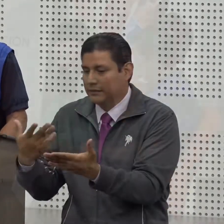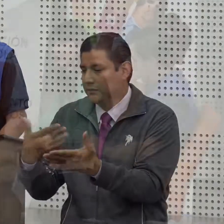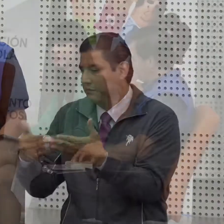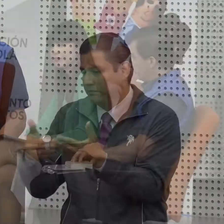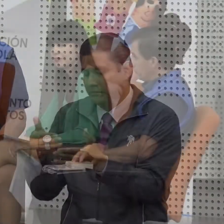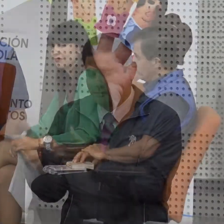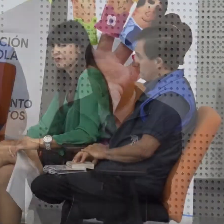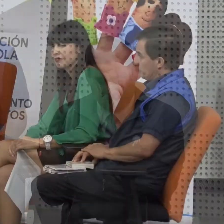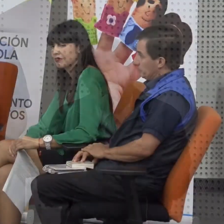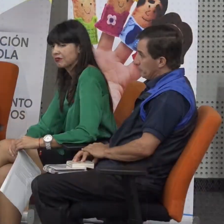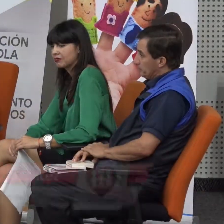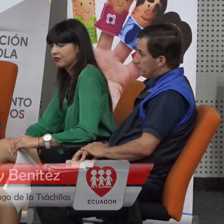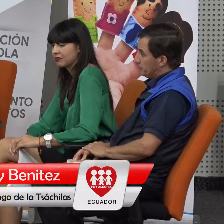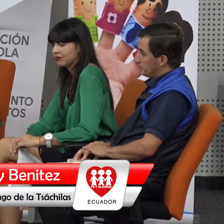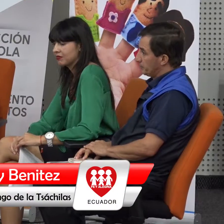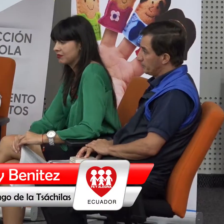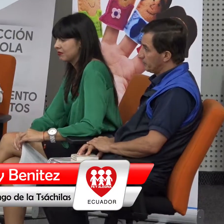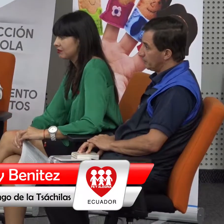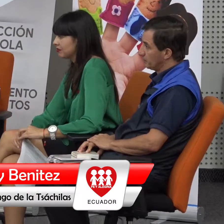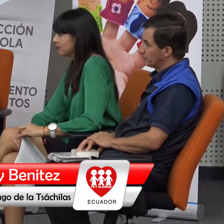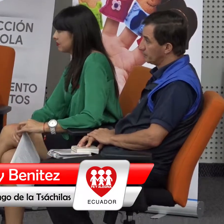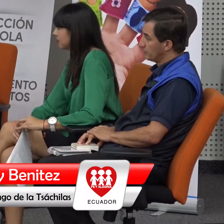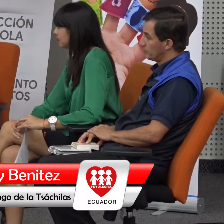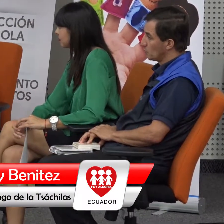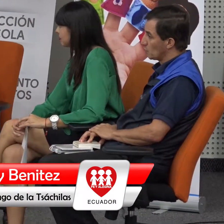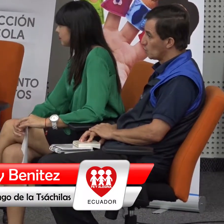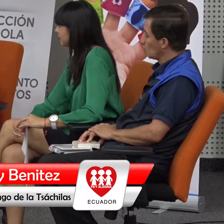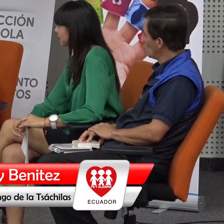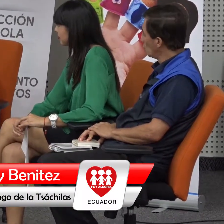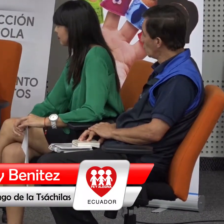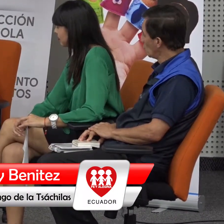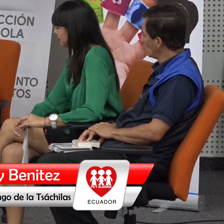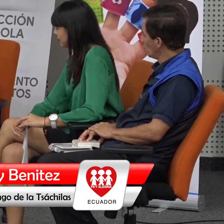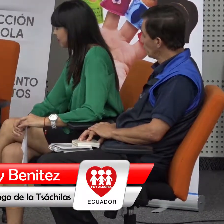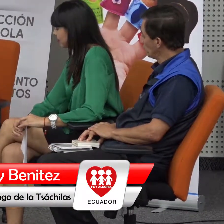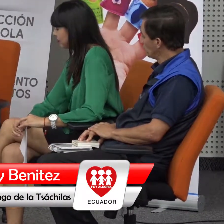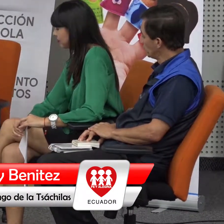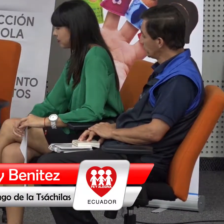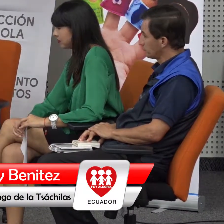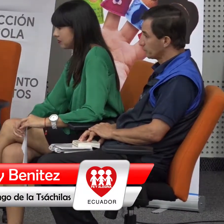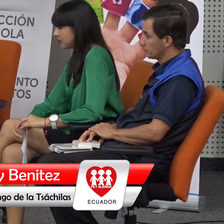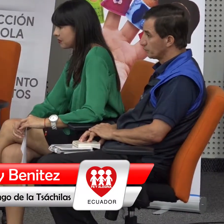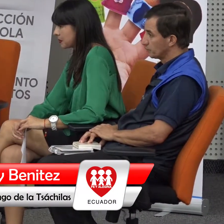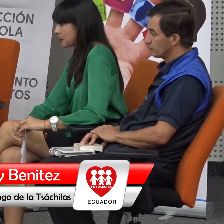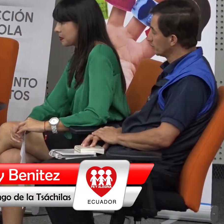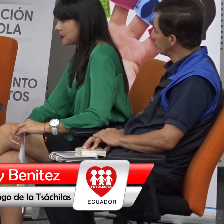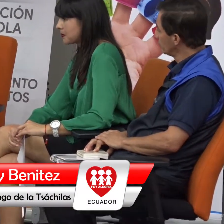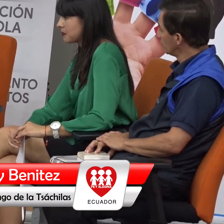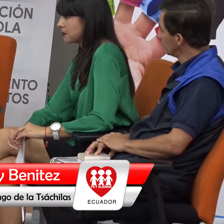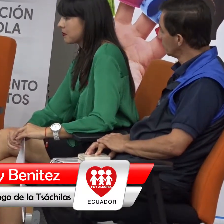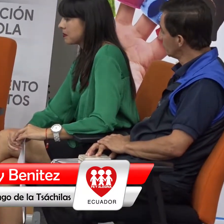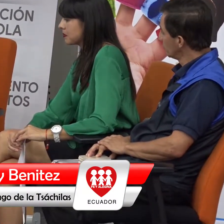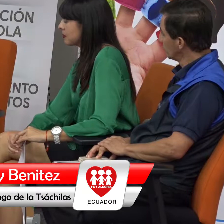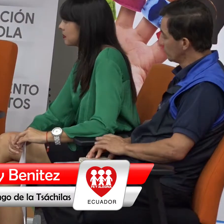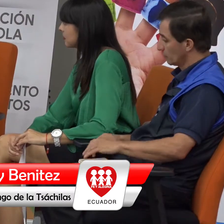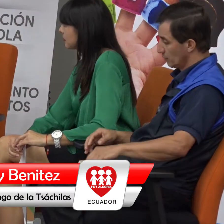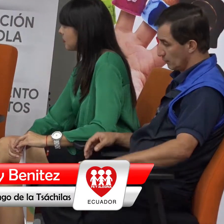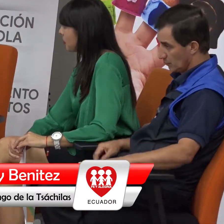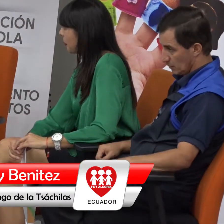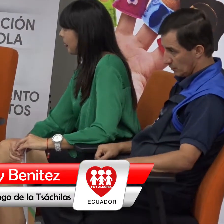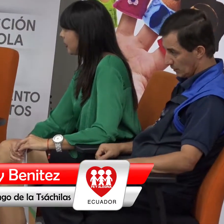digno de resaltar felicitando esta interesante iniciativa